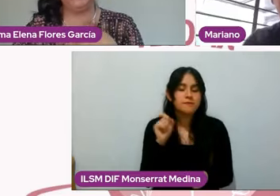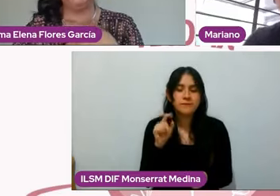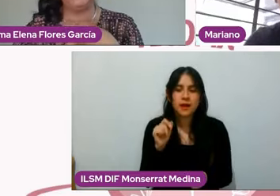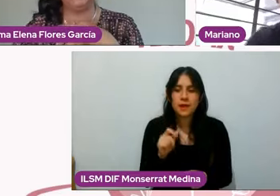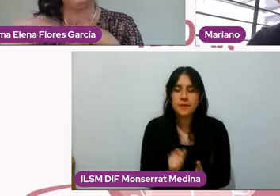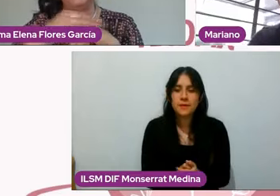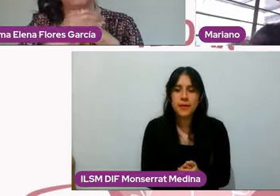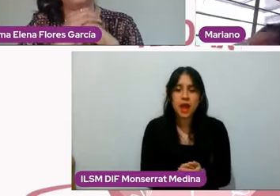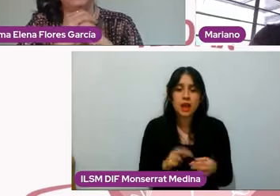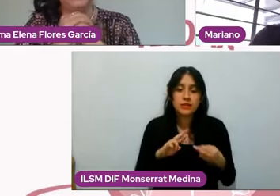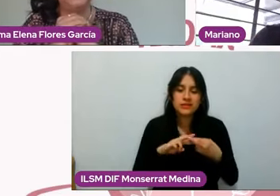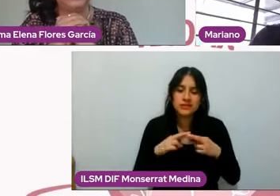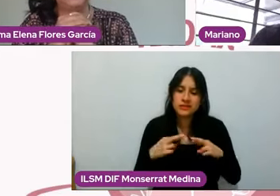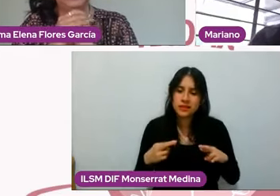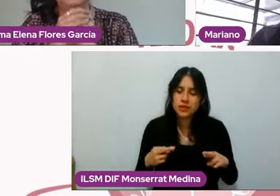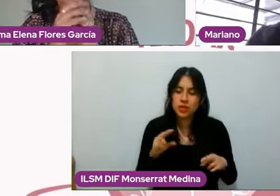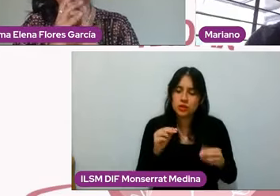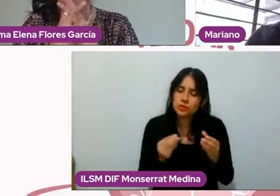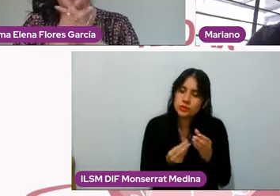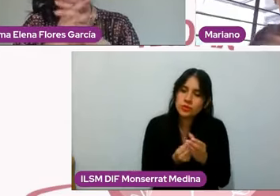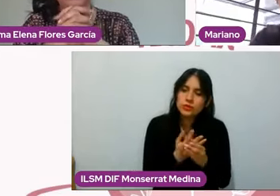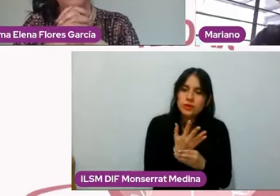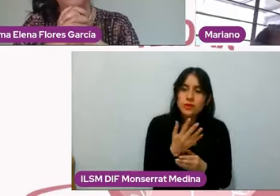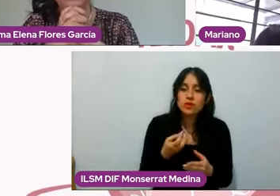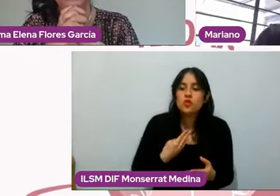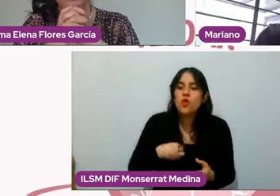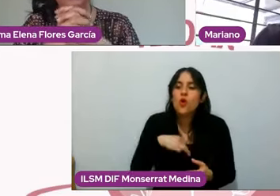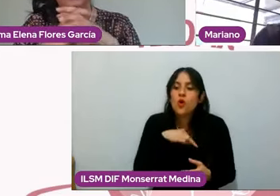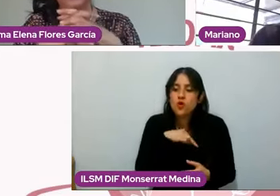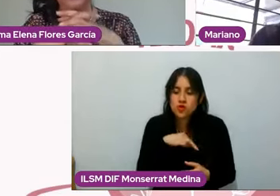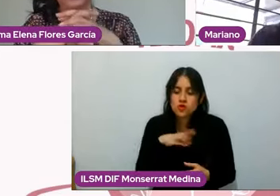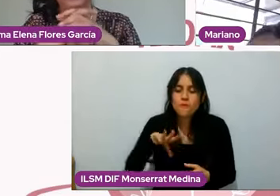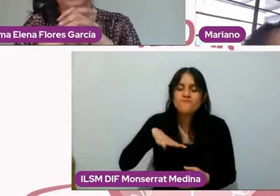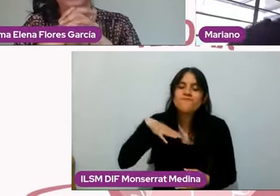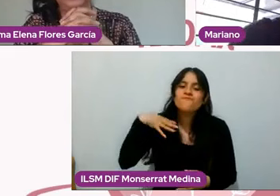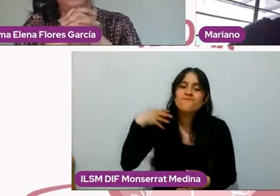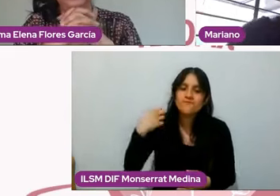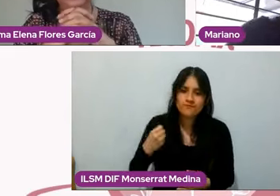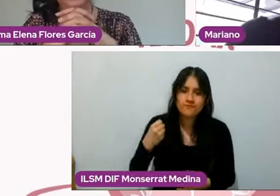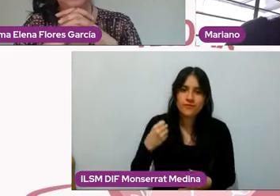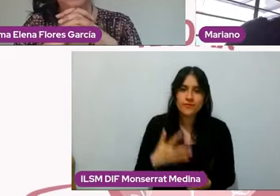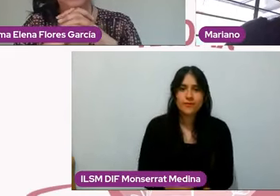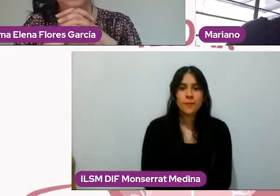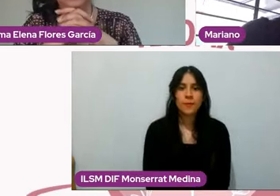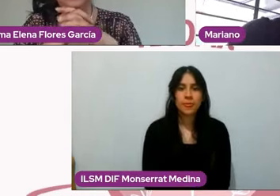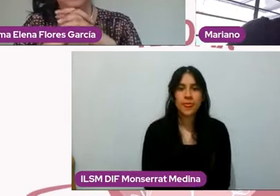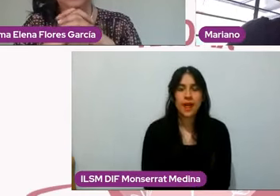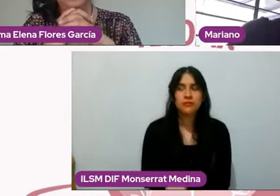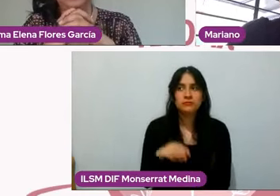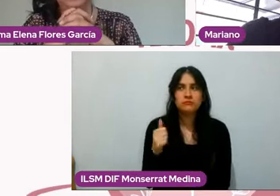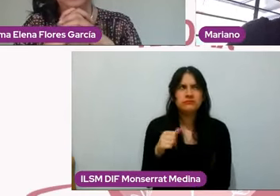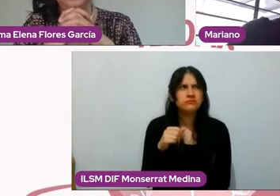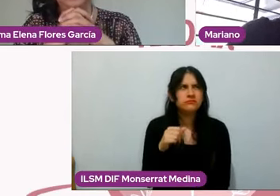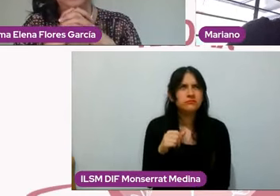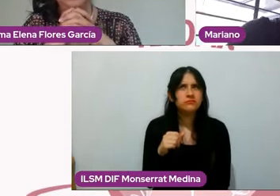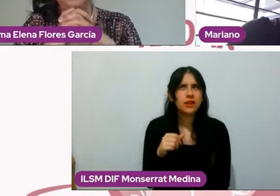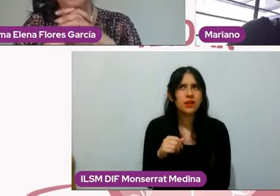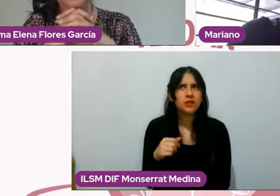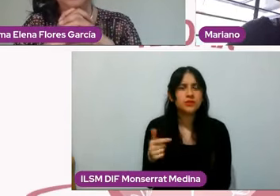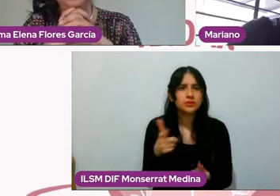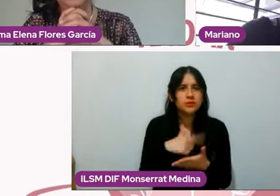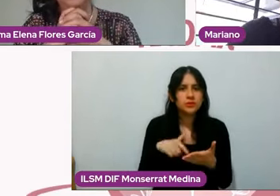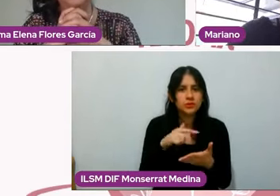vínculos, son vínculos que trabajamos y estos vínculos pueden, alguna vez en otro espacio en